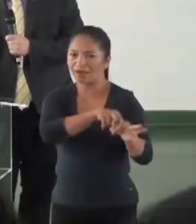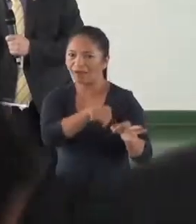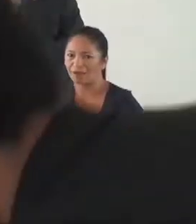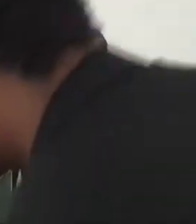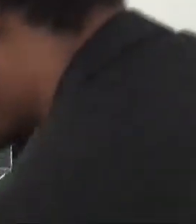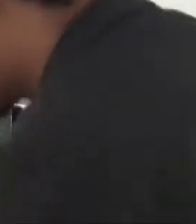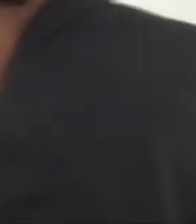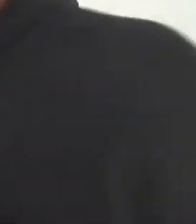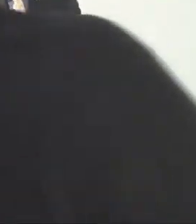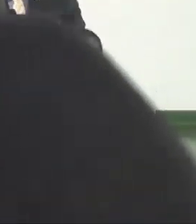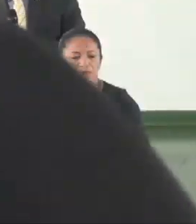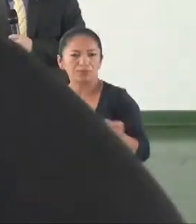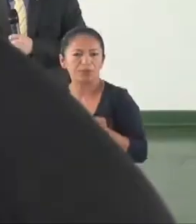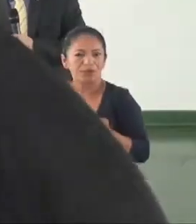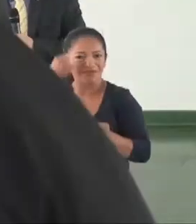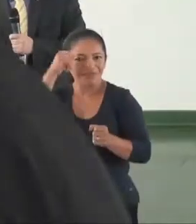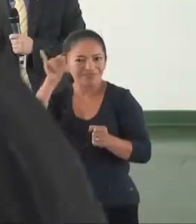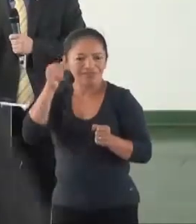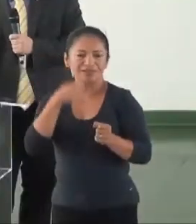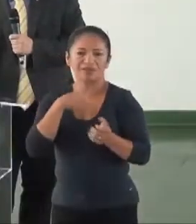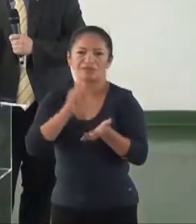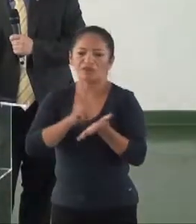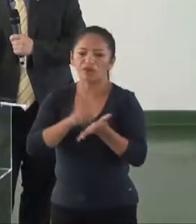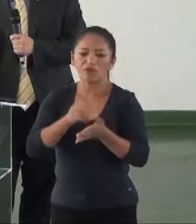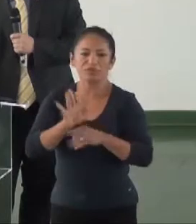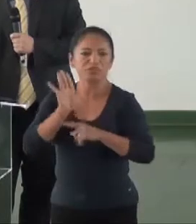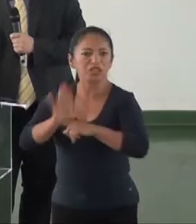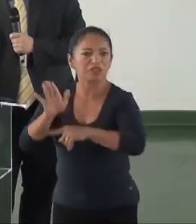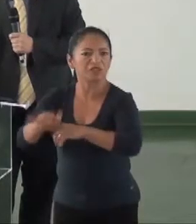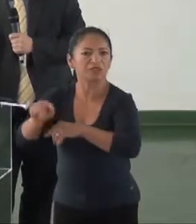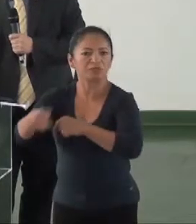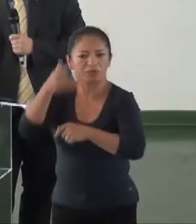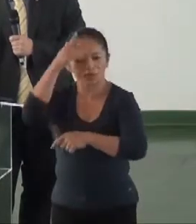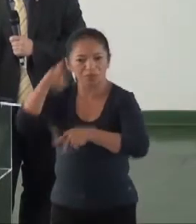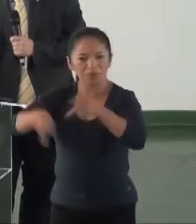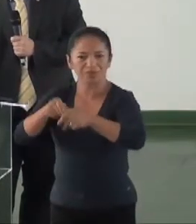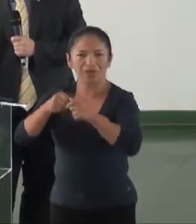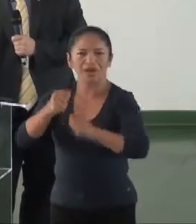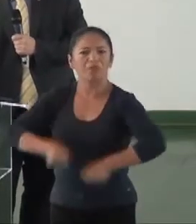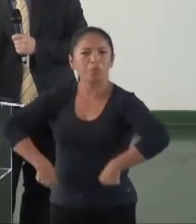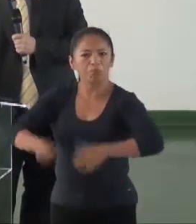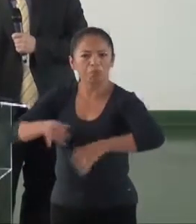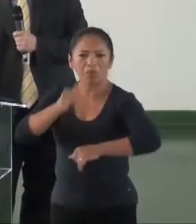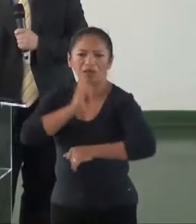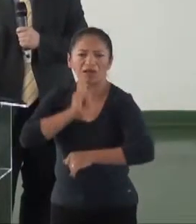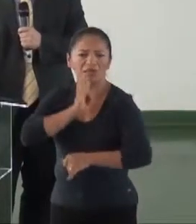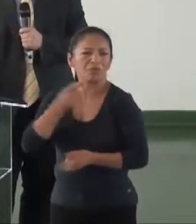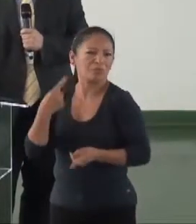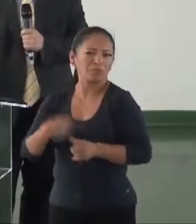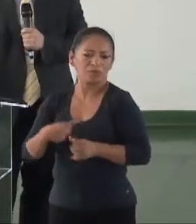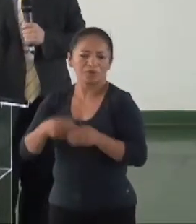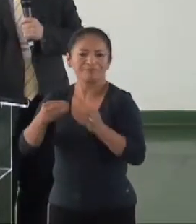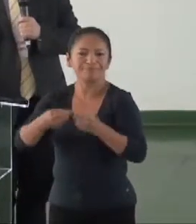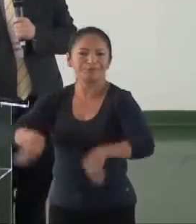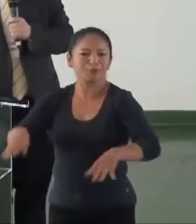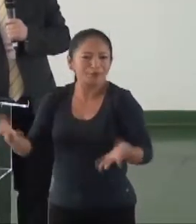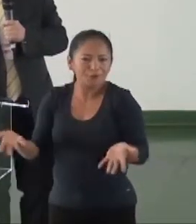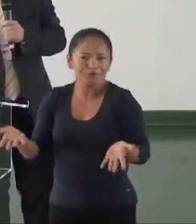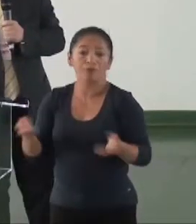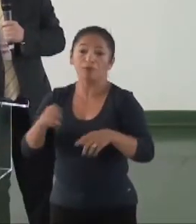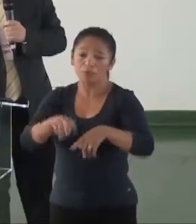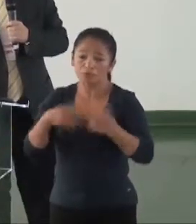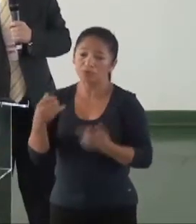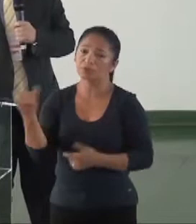municípios, evitando-se a falta de atendimento da população e gastos desnecessários com a média e alta complexidade. Esse,